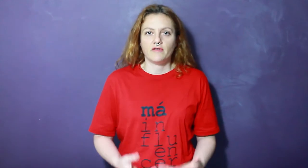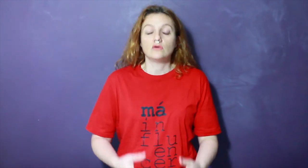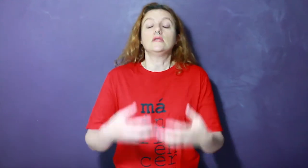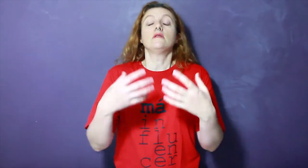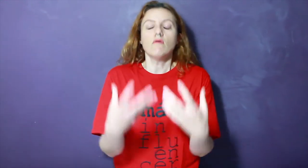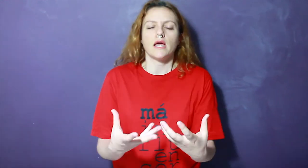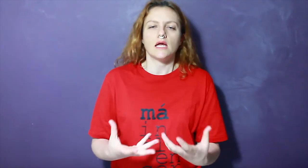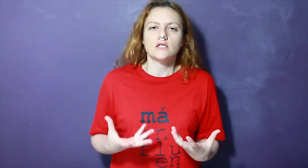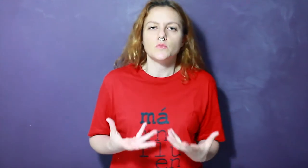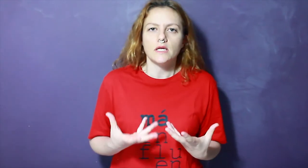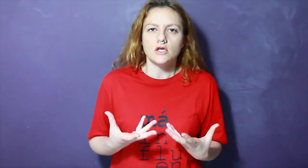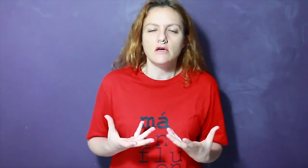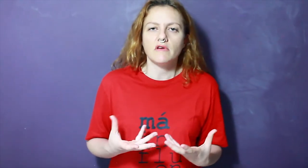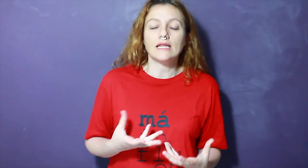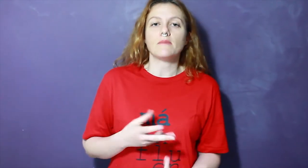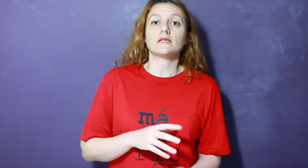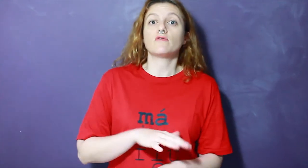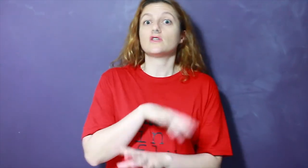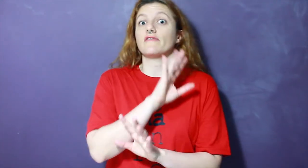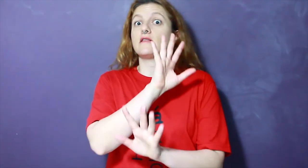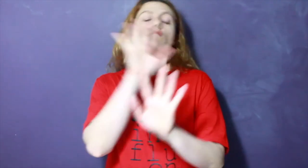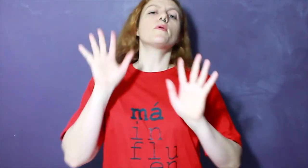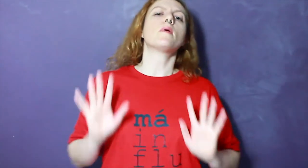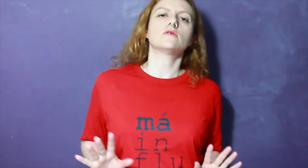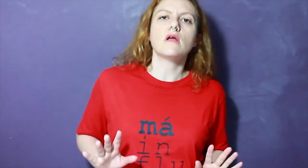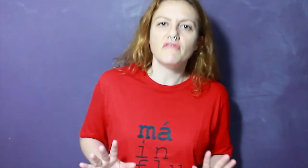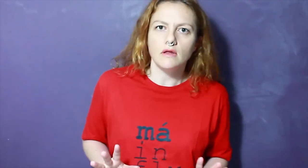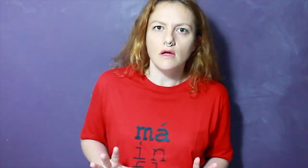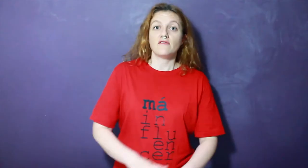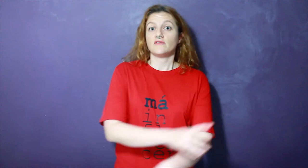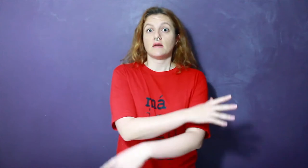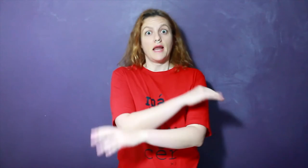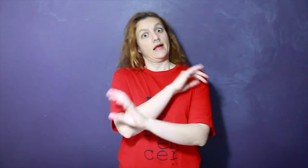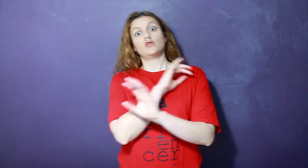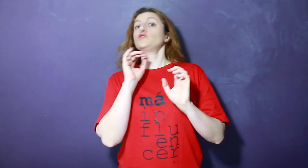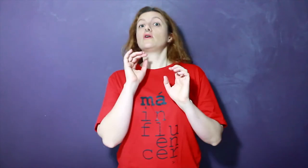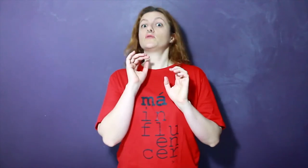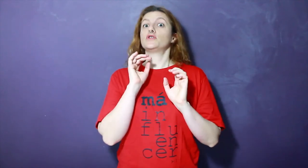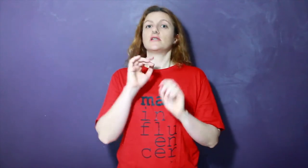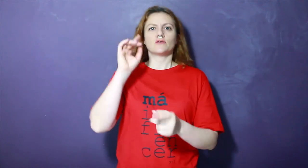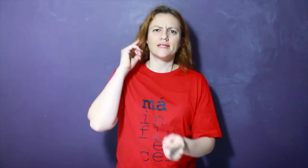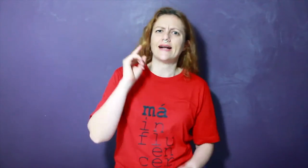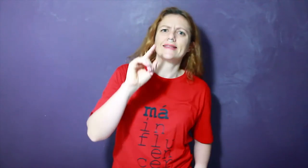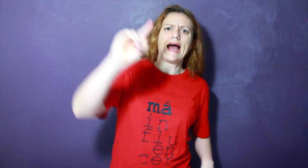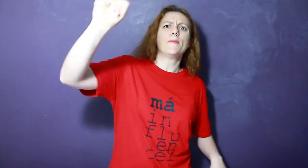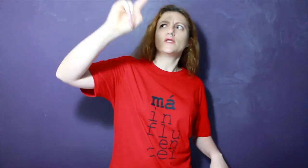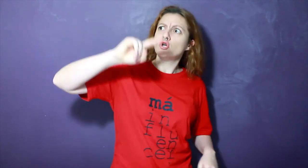ficando tão carregada de expectativa que dá a impressão que você só vai ter um propósito na vida. E aí você vai trabalhar 14 horas por dia na sua startup de